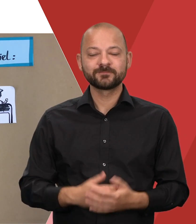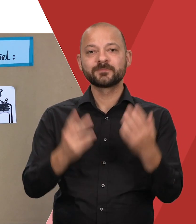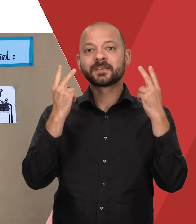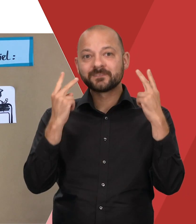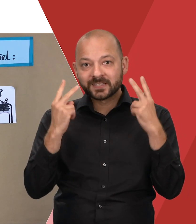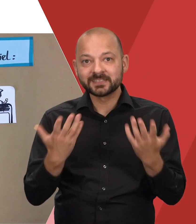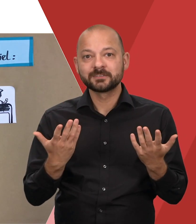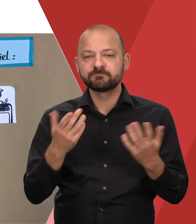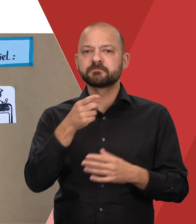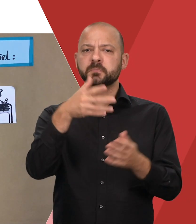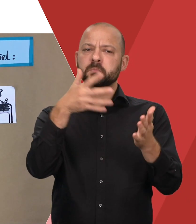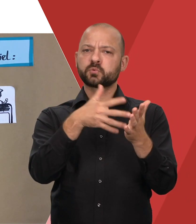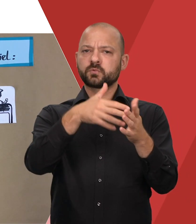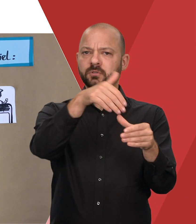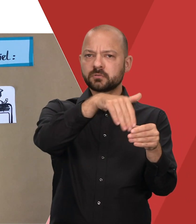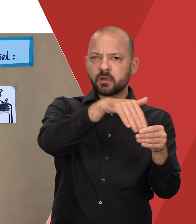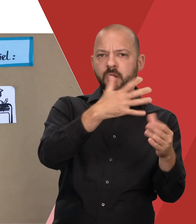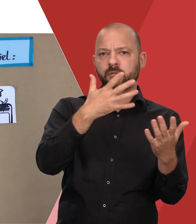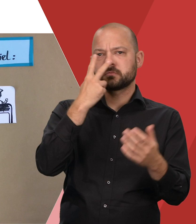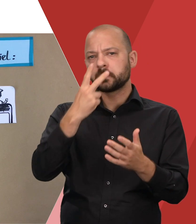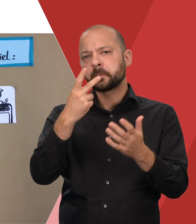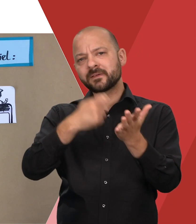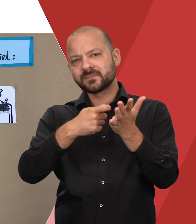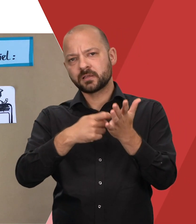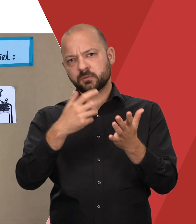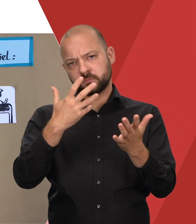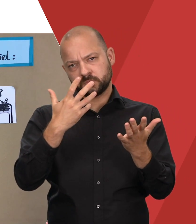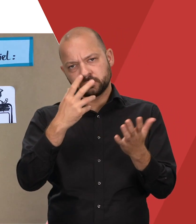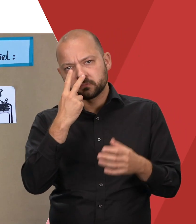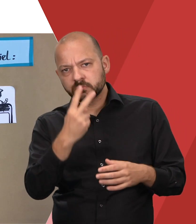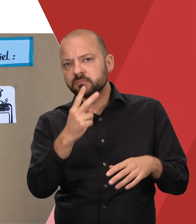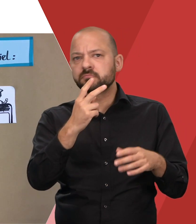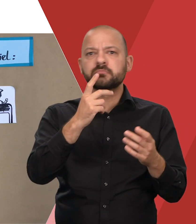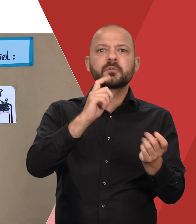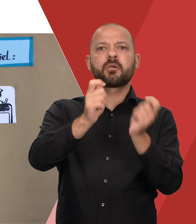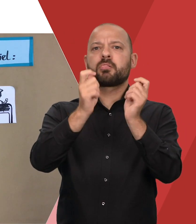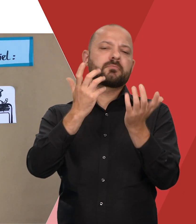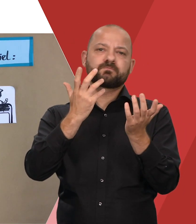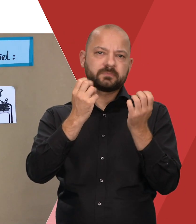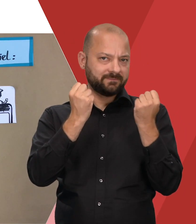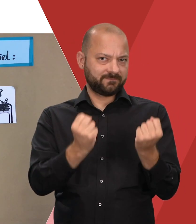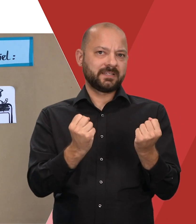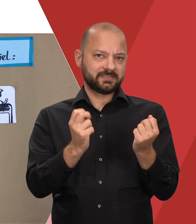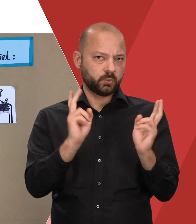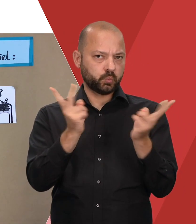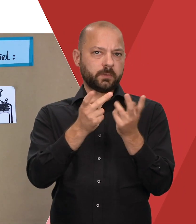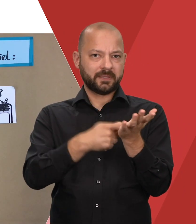dabei ist, der Prüfungsinhalt und der Bewertungsmaßstab werden nicht verändert. Die Studentin M schreibt dieselbe Klausur